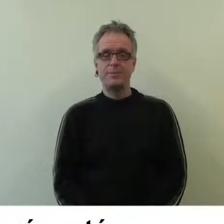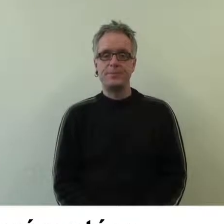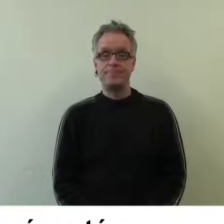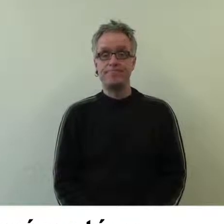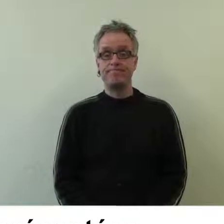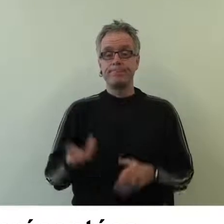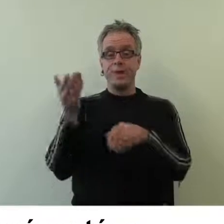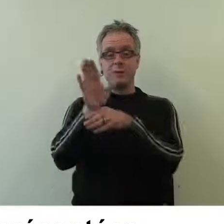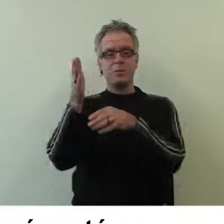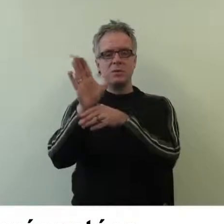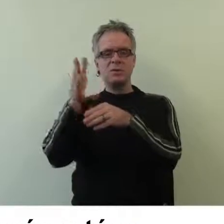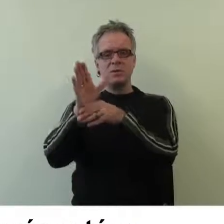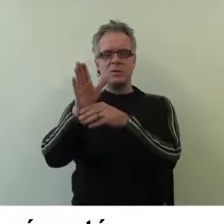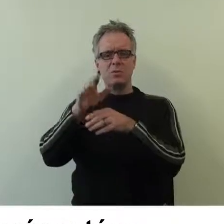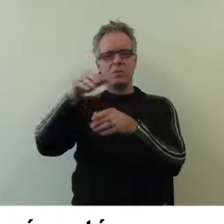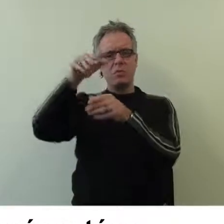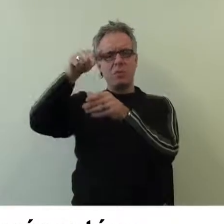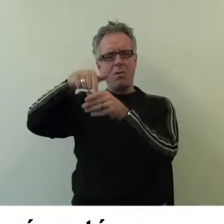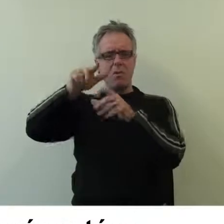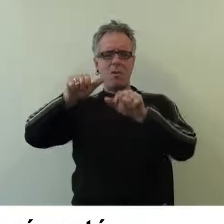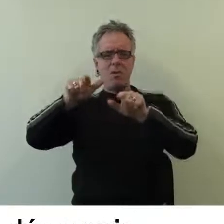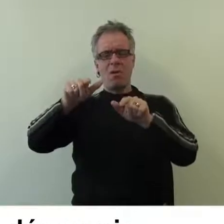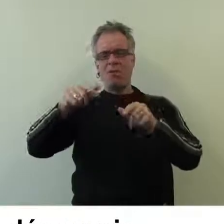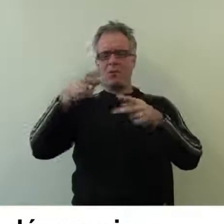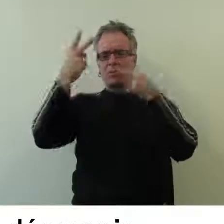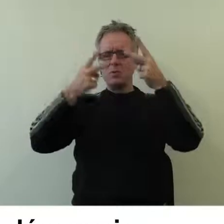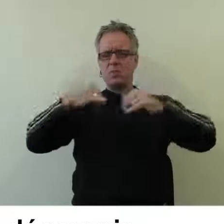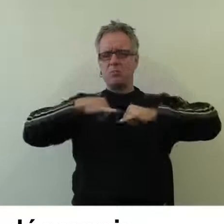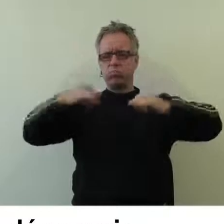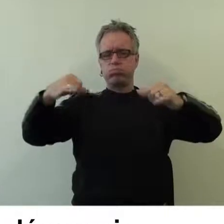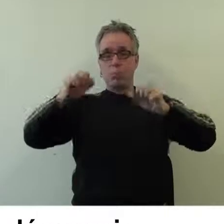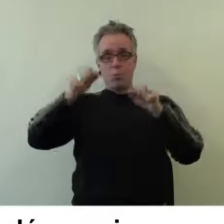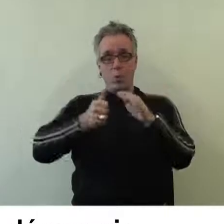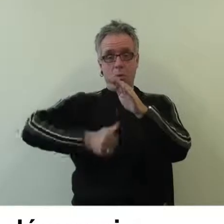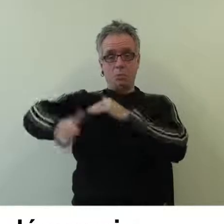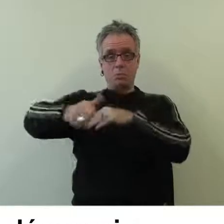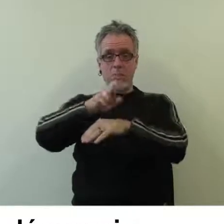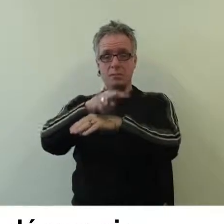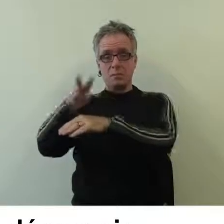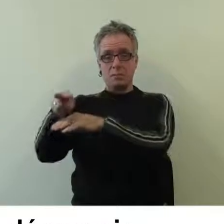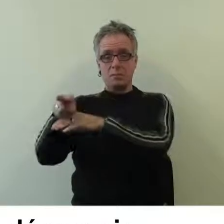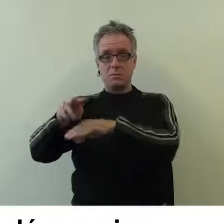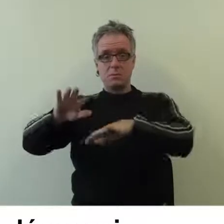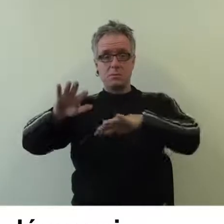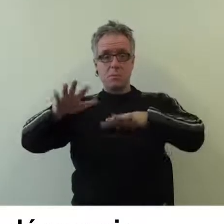Les expositions présentées étant très visuelles, vous pouvez les découvrir en visite individuelle.